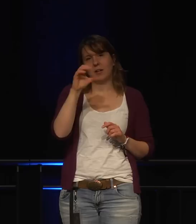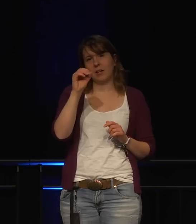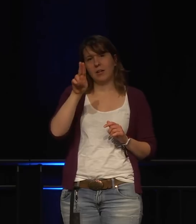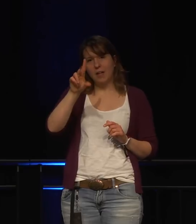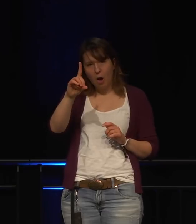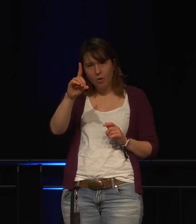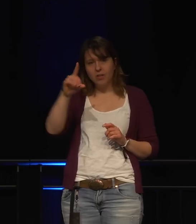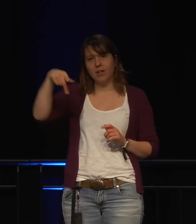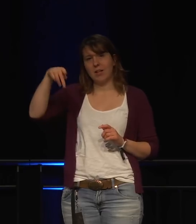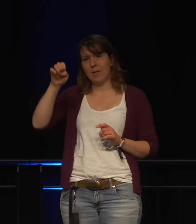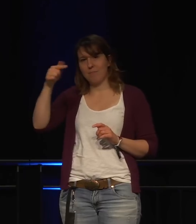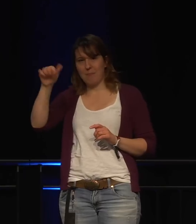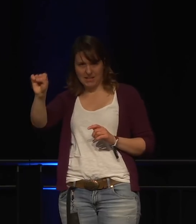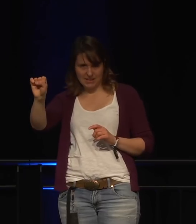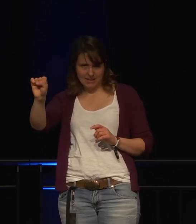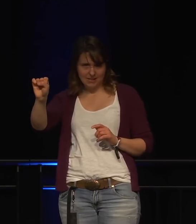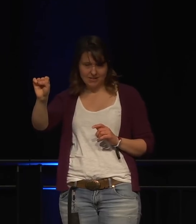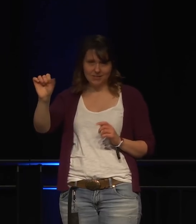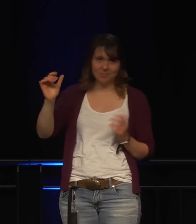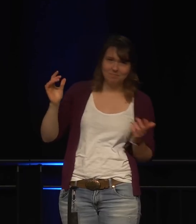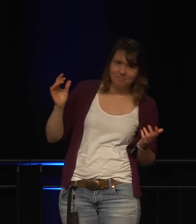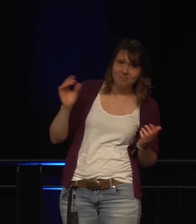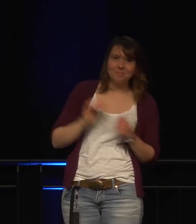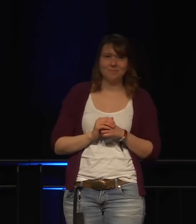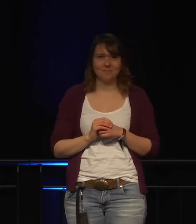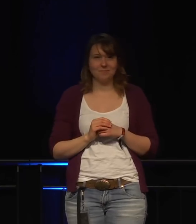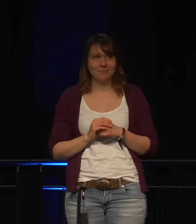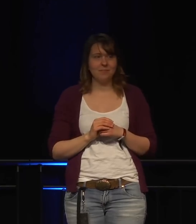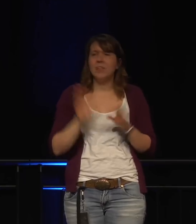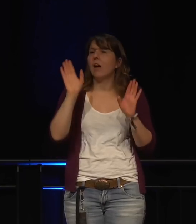Das Unternehmen, ihr erstellt, heißt Cloud Pets? Nein,